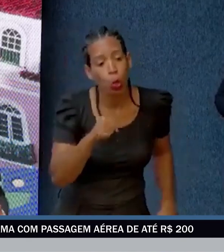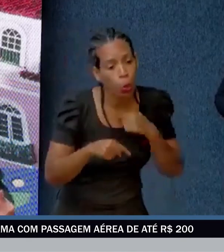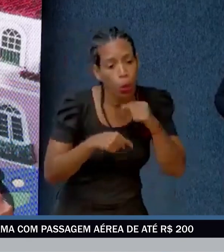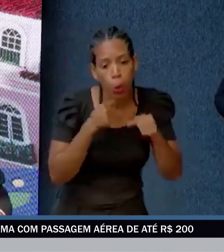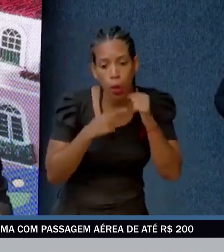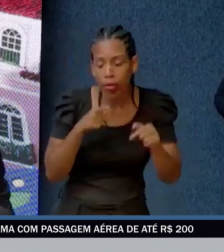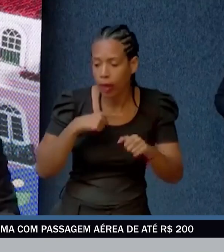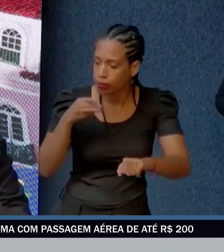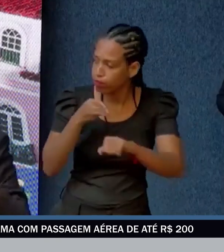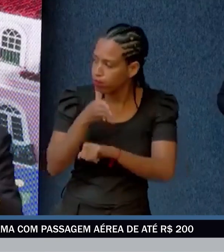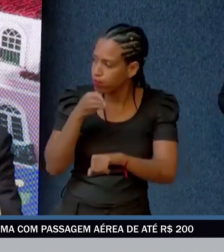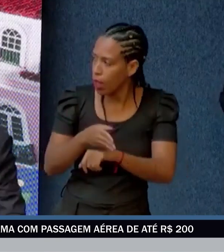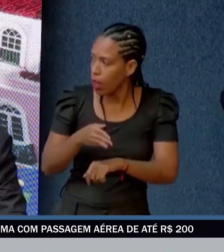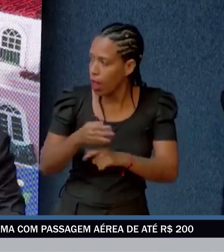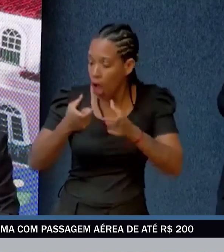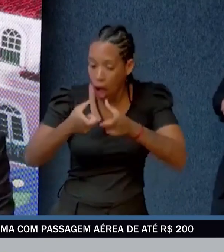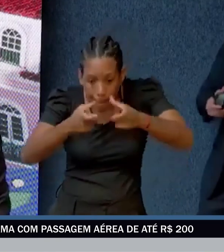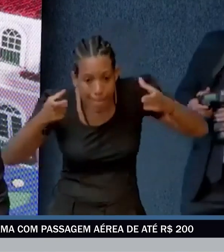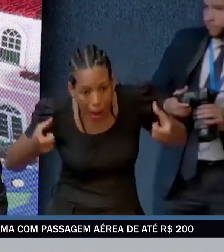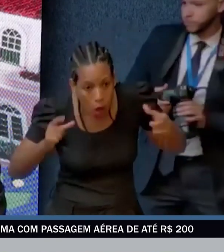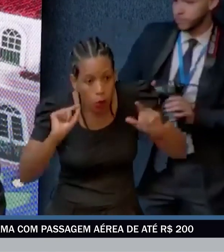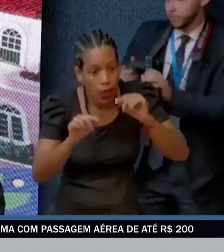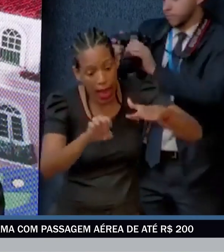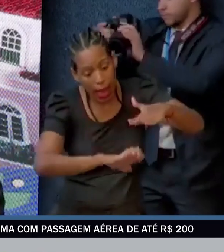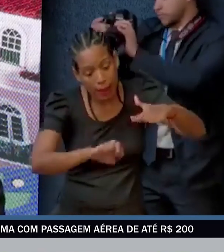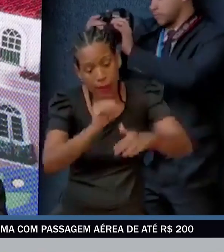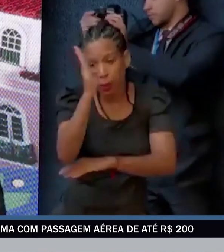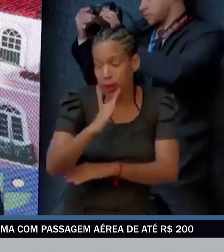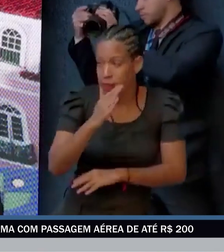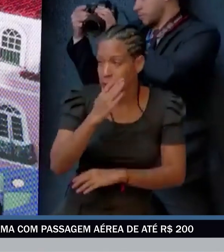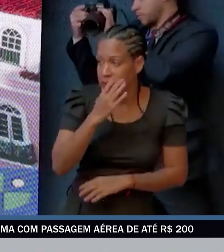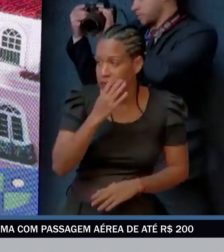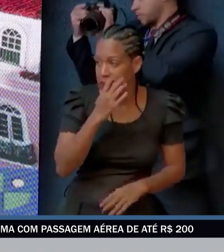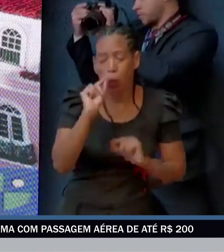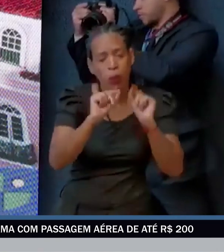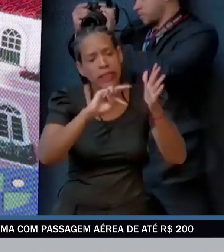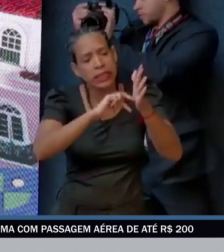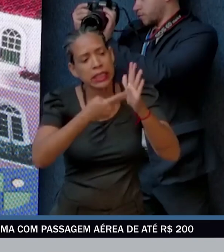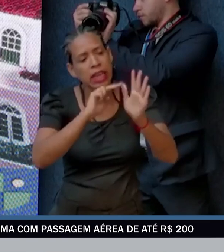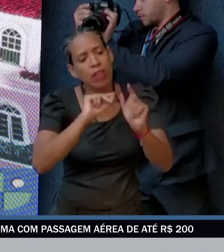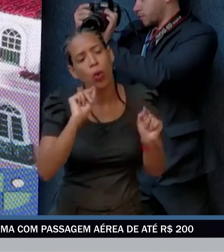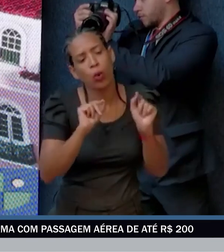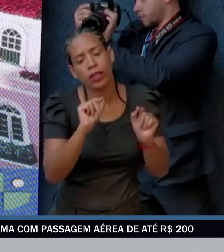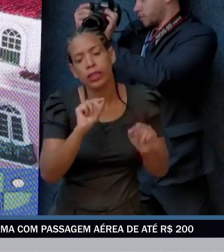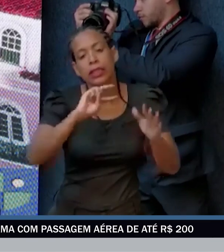de trabalho. a todos osrios na estava encouraging quando conhecer desse jeito